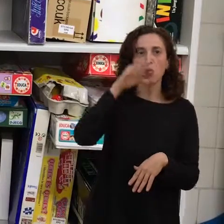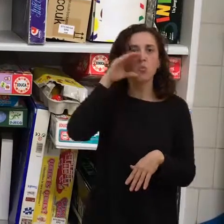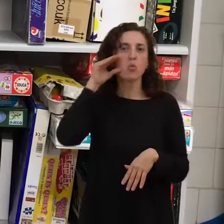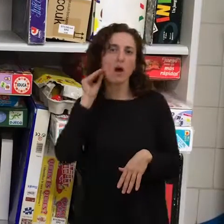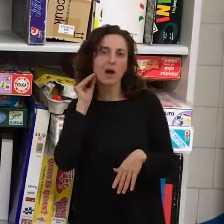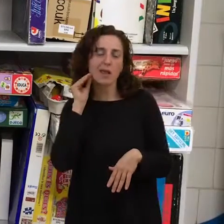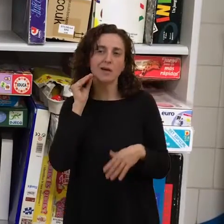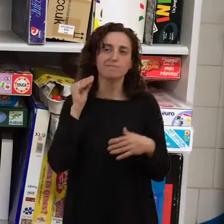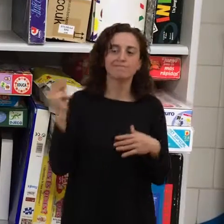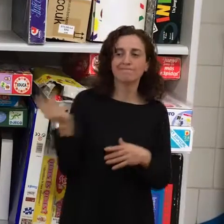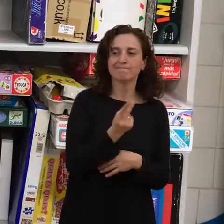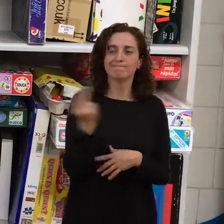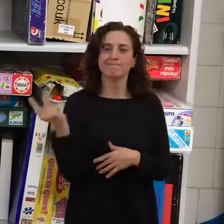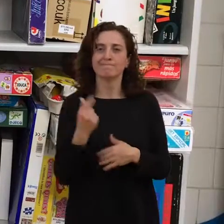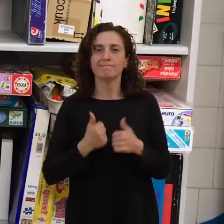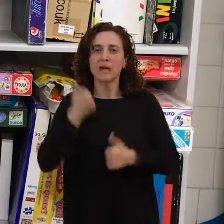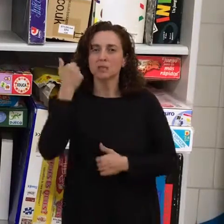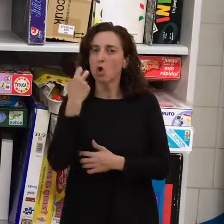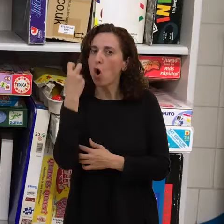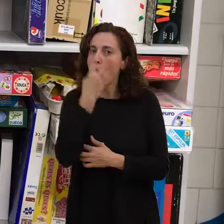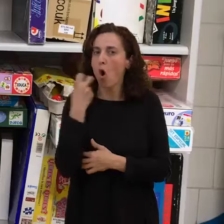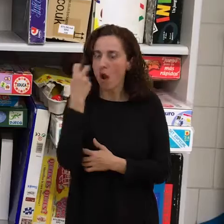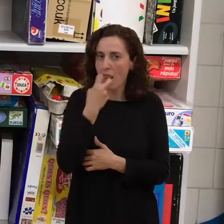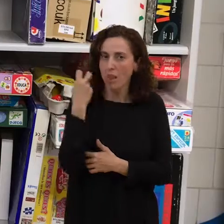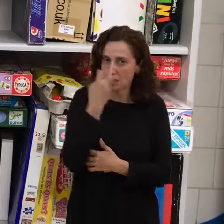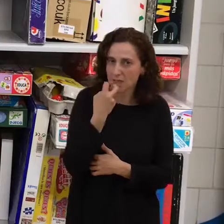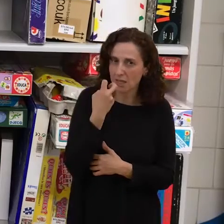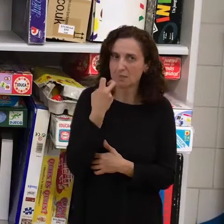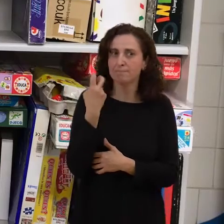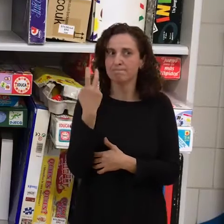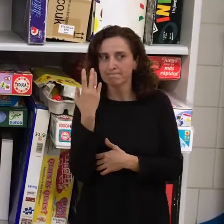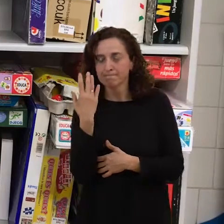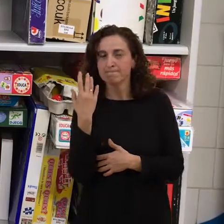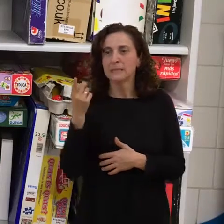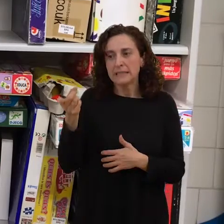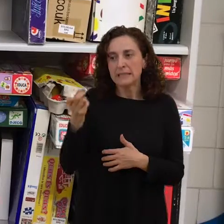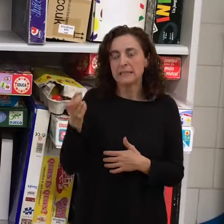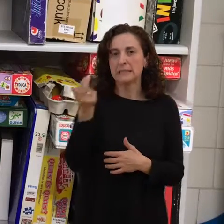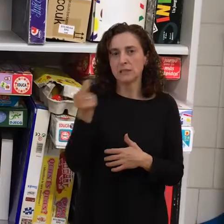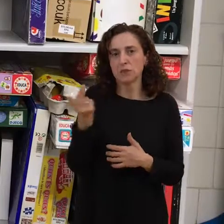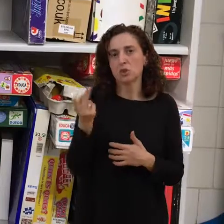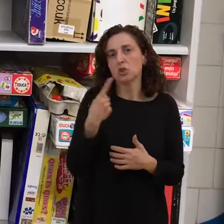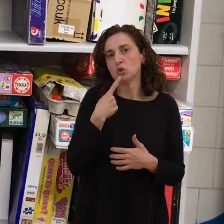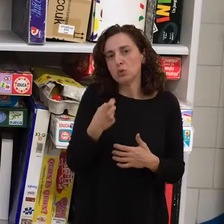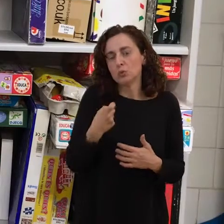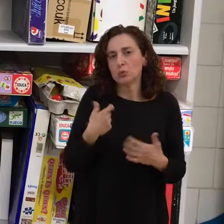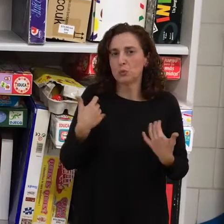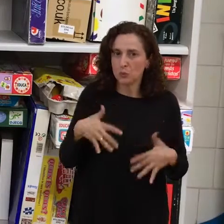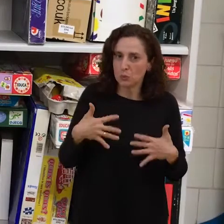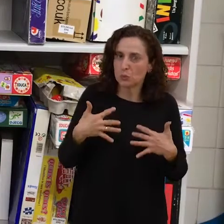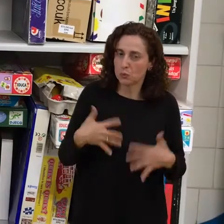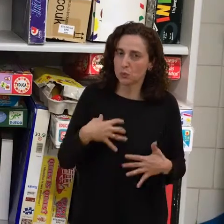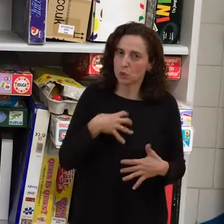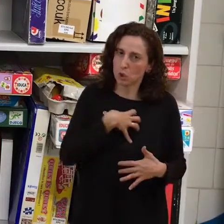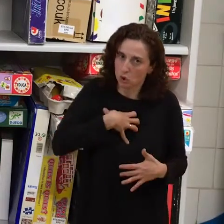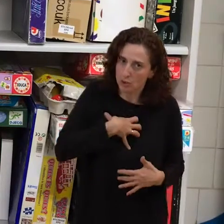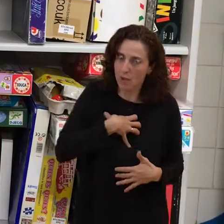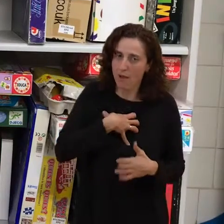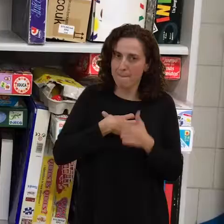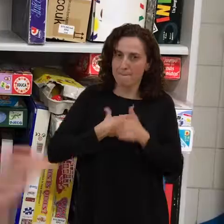donde los jóvenes eran más oralistas, y les costaba un poco más poder comunicarse